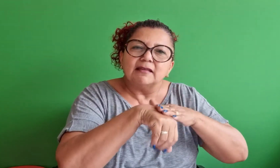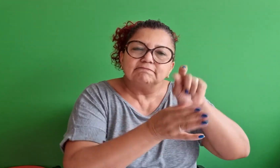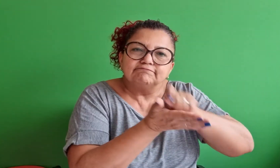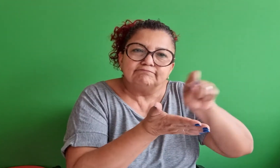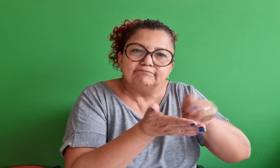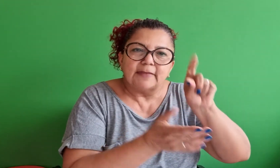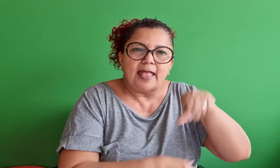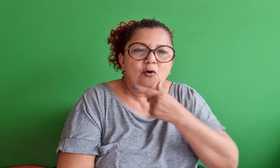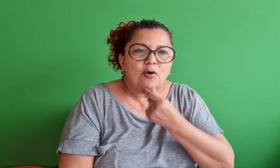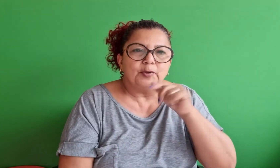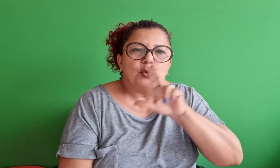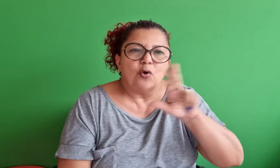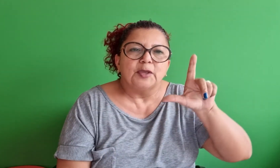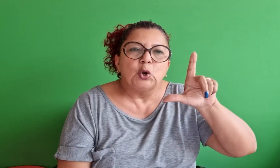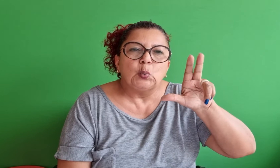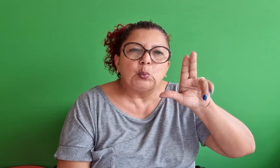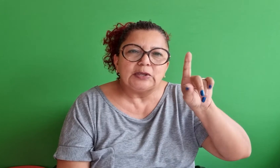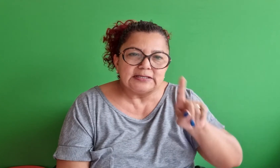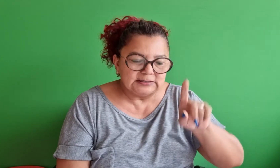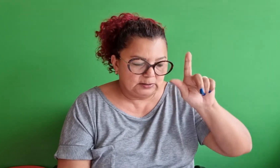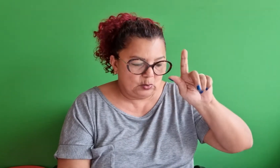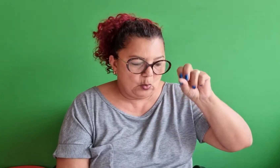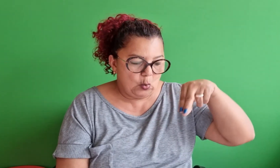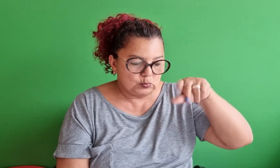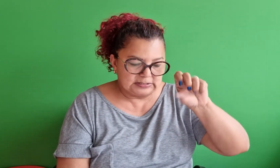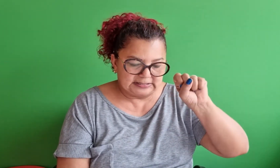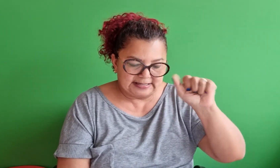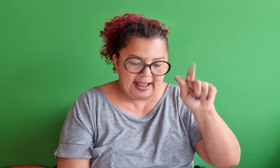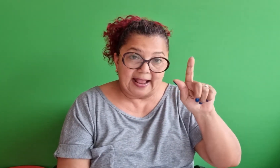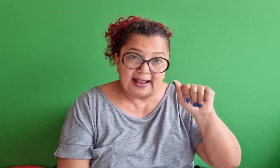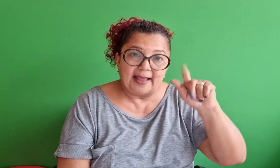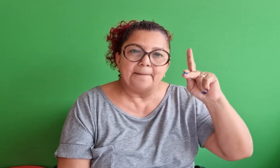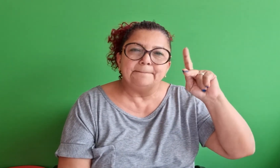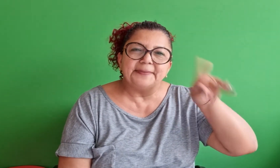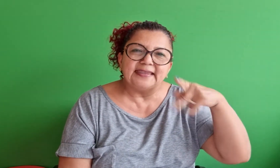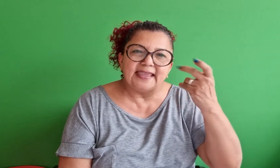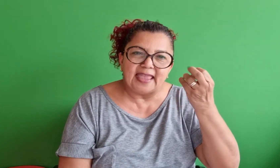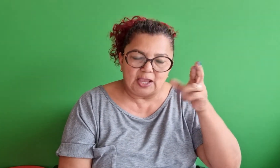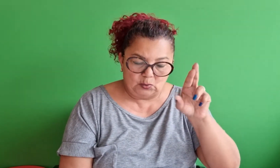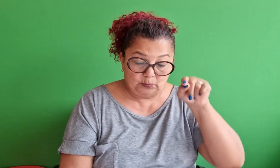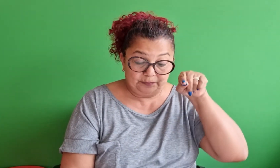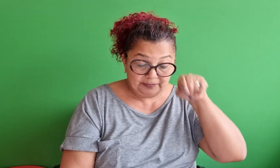quem escreveu isso foi Luiz Gonzaga Pinheiro